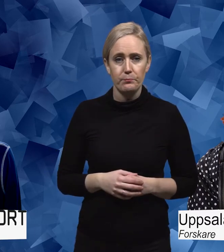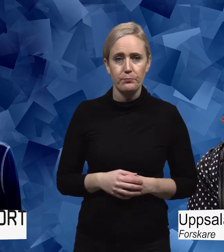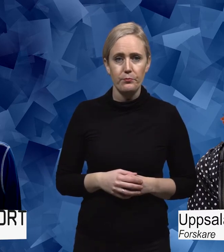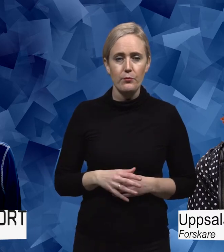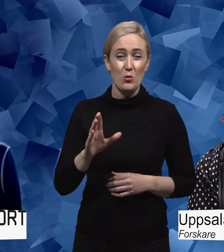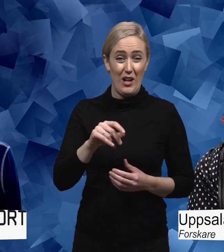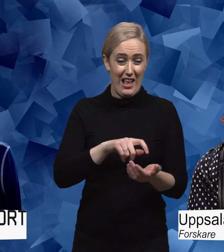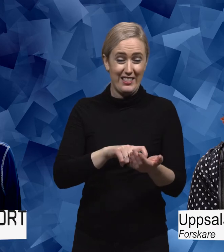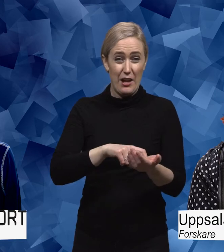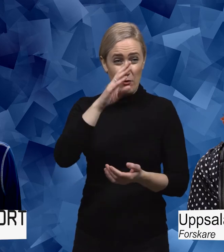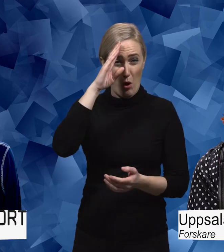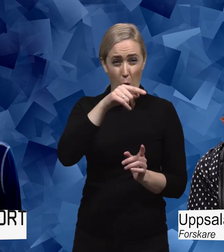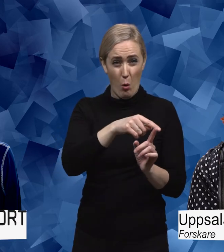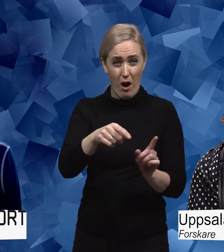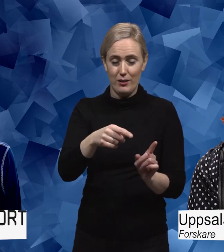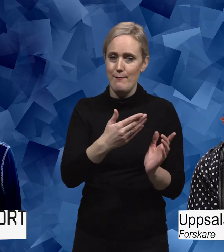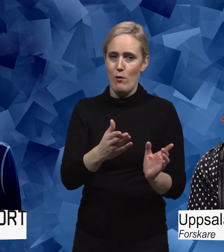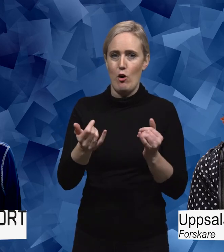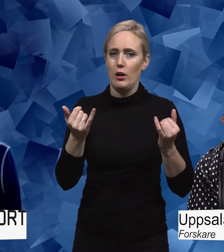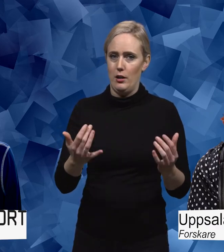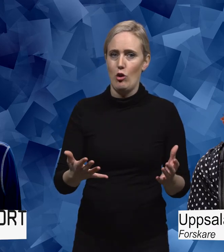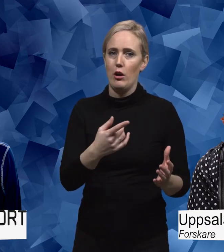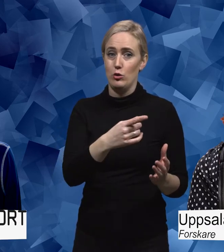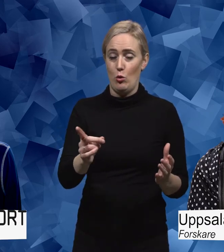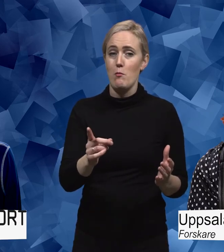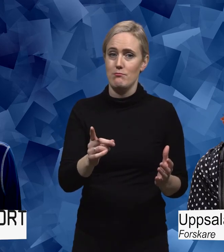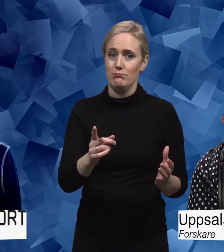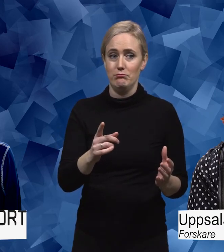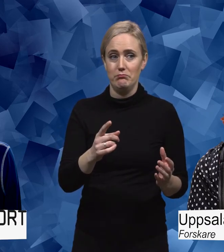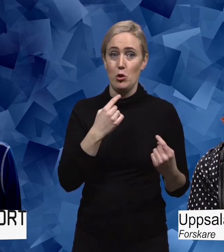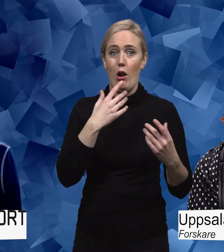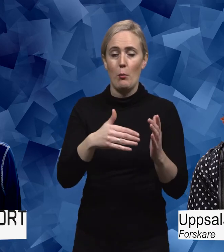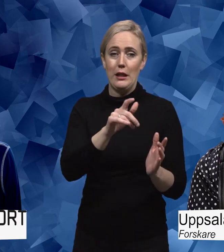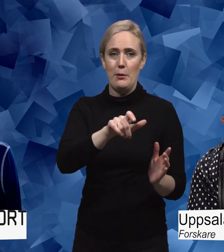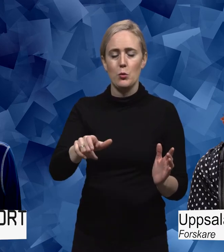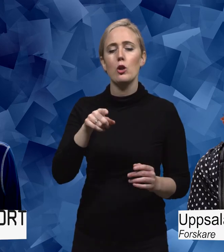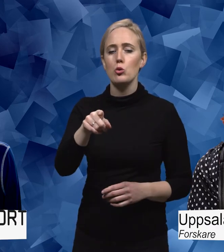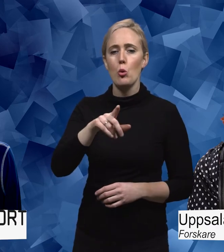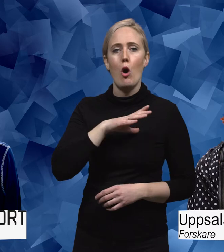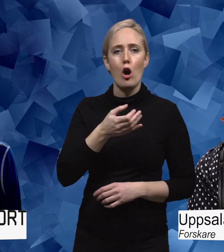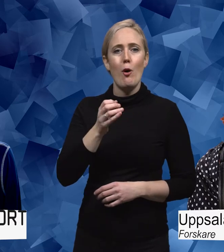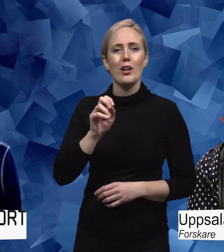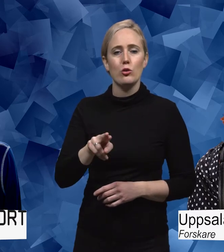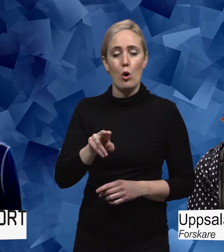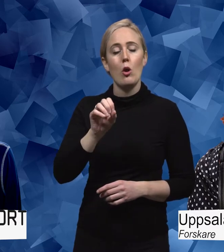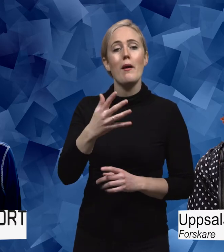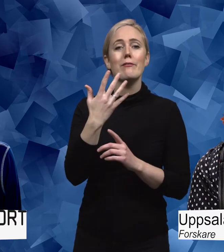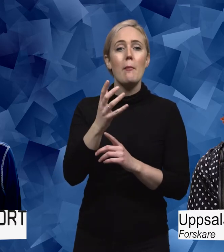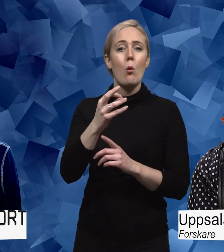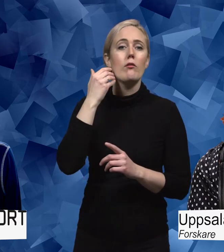neurologer fortfarande till denna dag ibland säger till personer, du har Parkinson om fem år sitter du i rullstol,